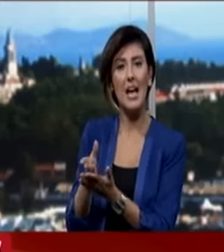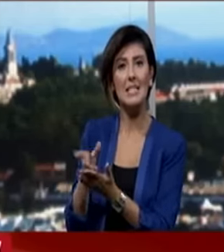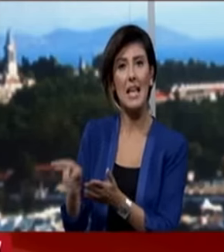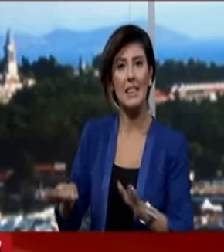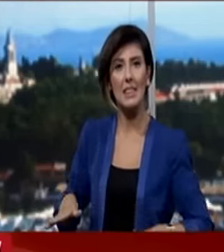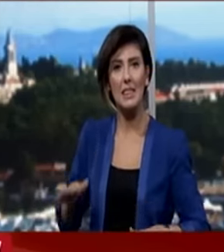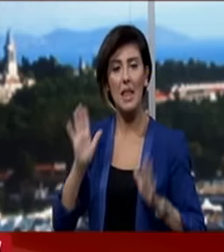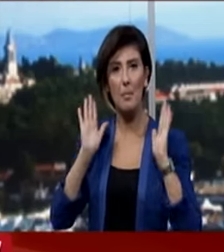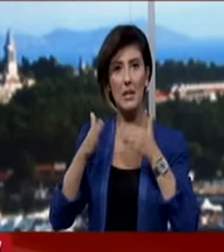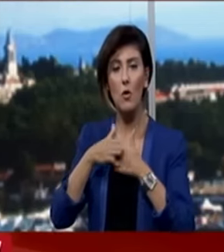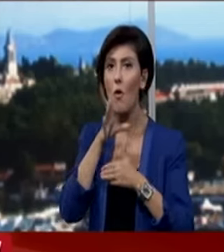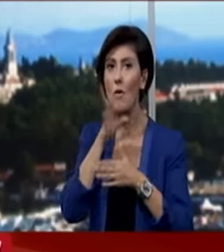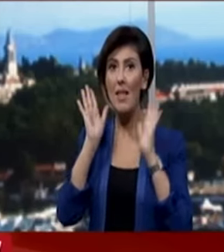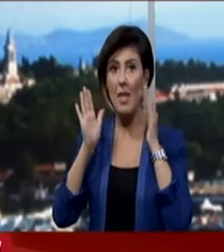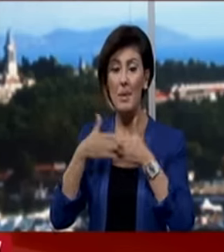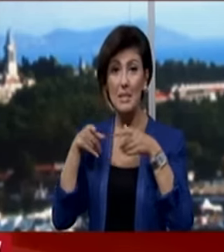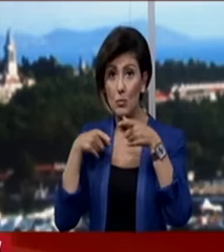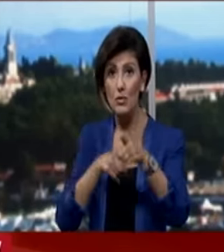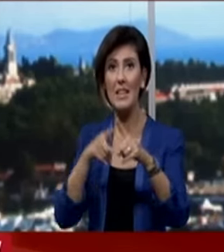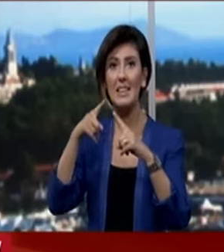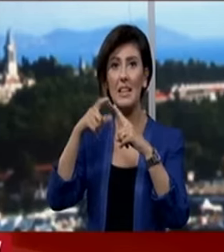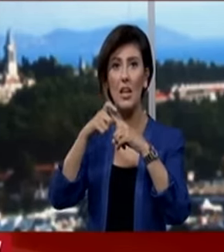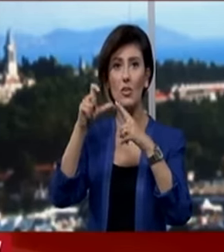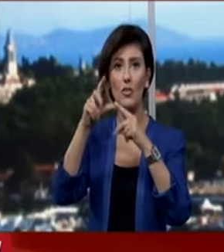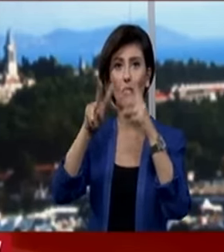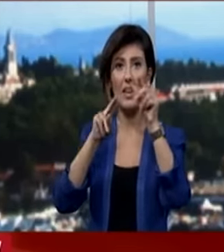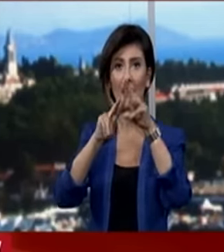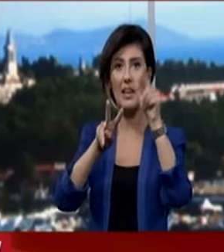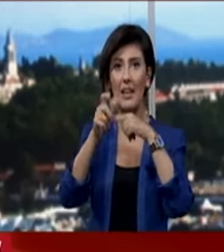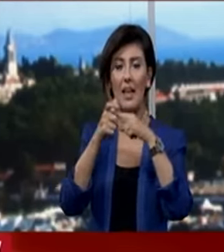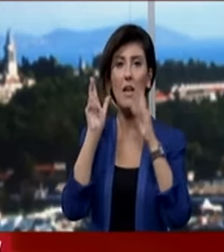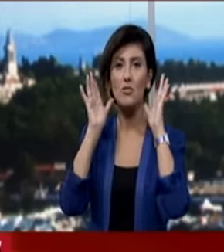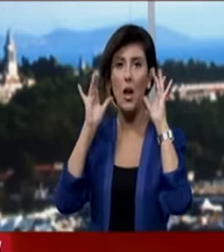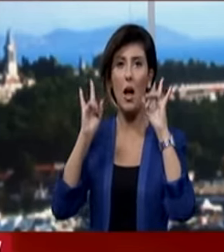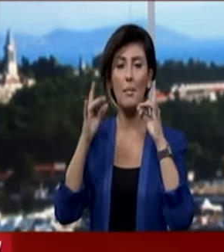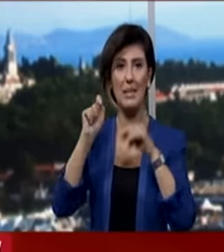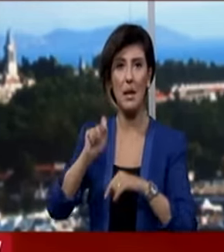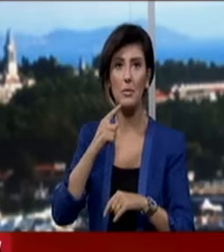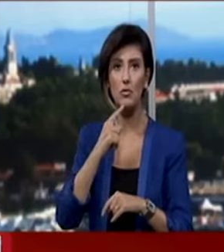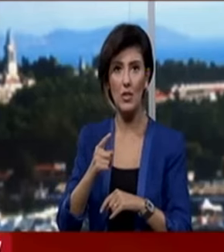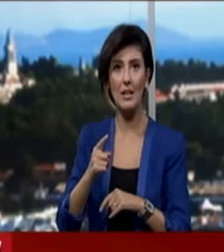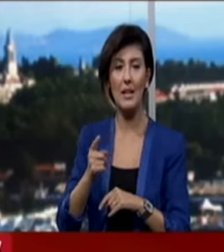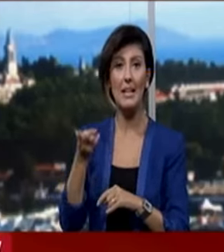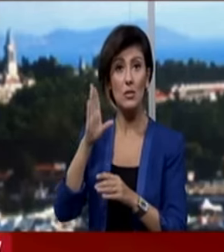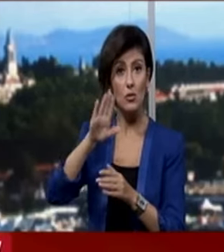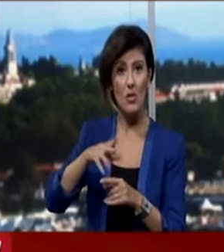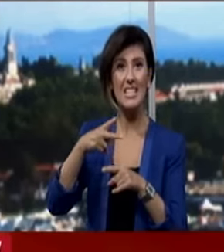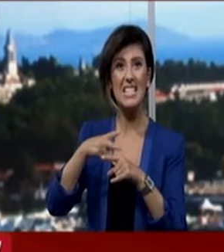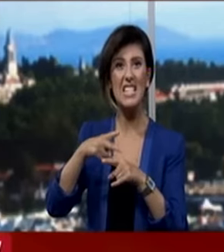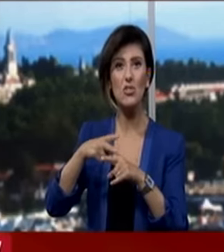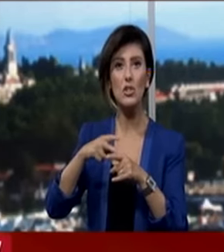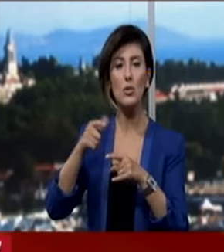öğle namazına mütakip Teşvikiye Camii'nde kılınacak. Altan'ın naaşı daha sonra Zincirlikuyu mezarlığında toprağa